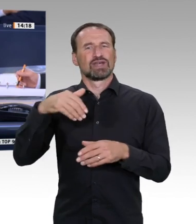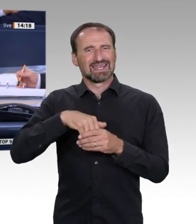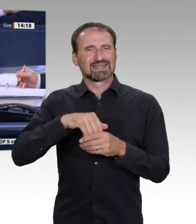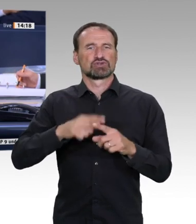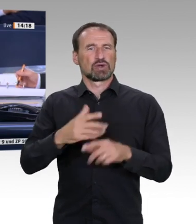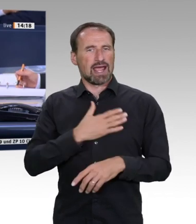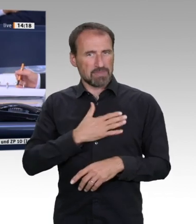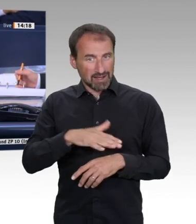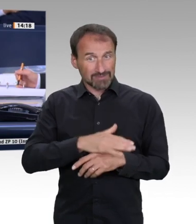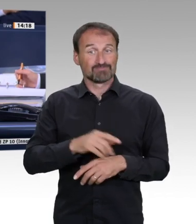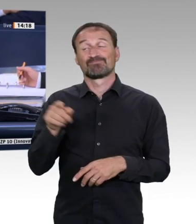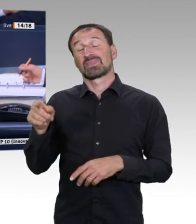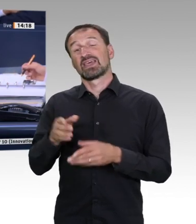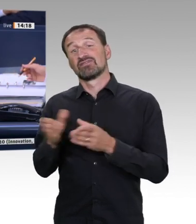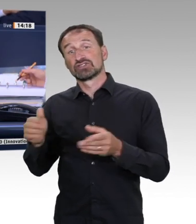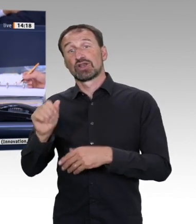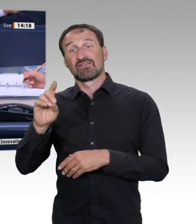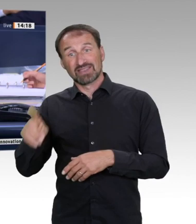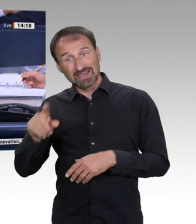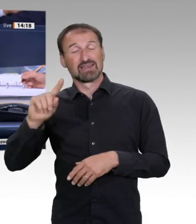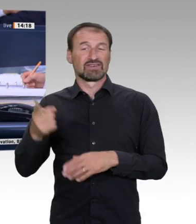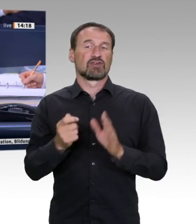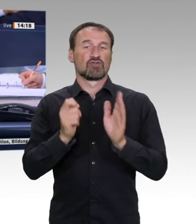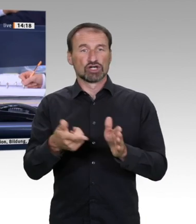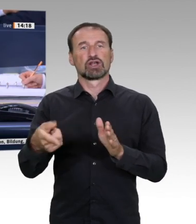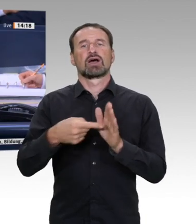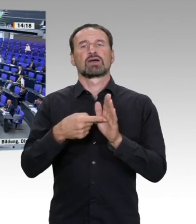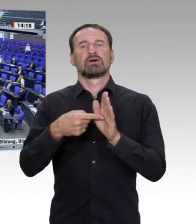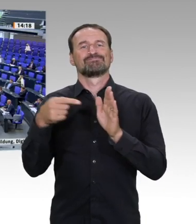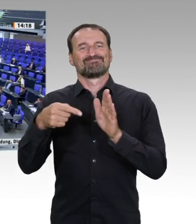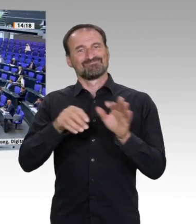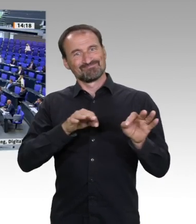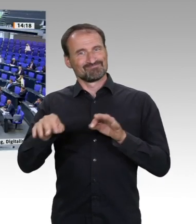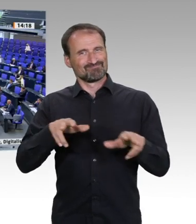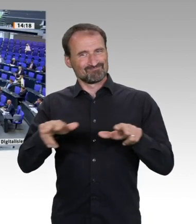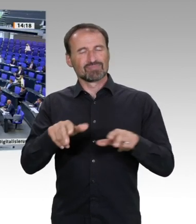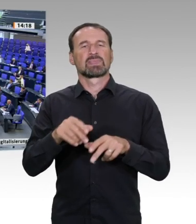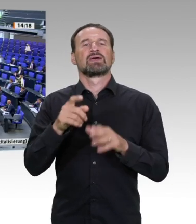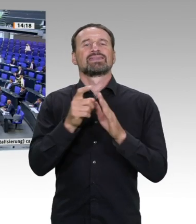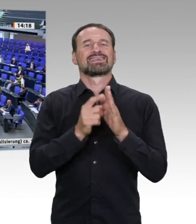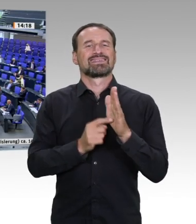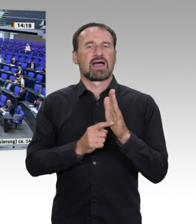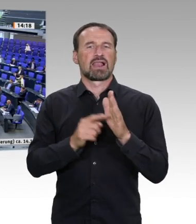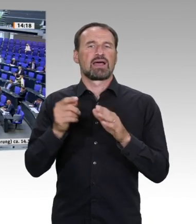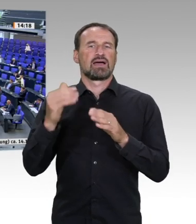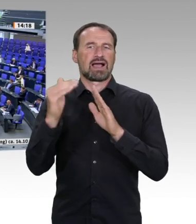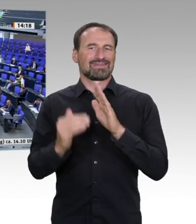19 2991 abzulehnen. Wer stimmt für diese Beschlussempfehlung des Ausschusses? Das ist Linke,